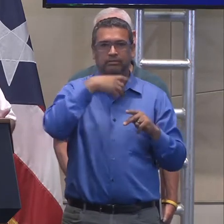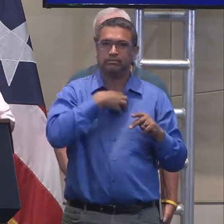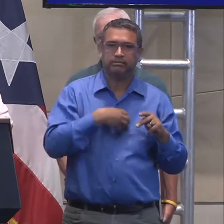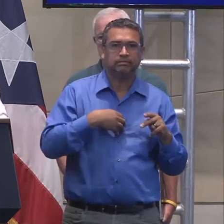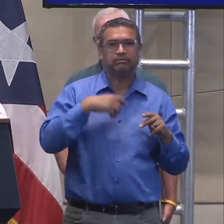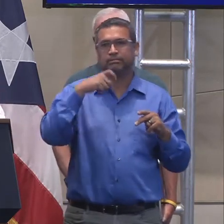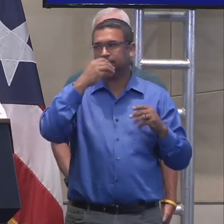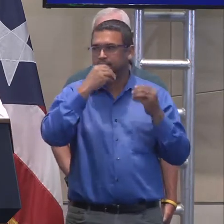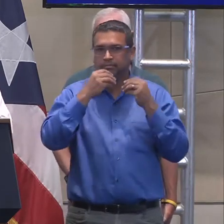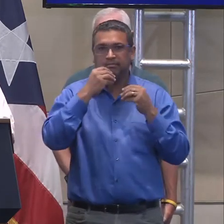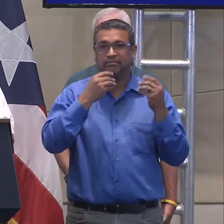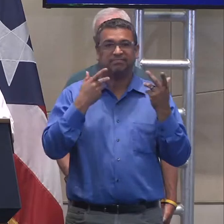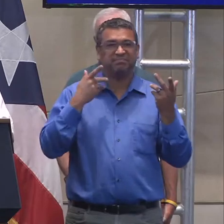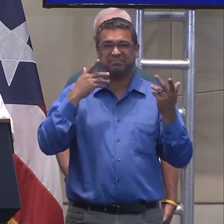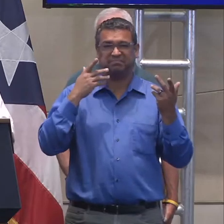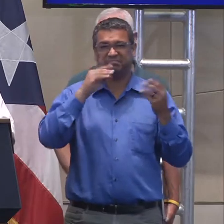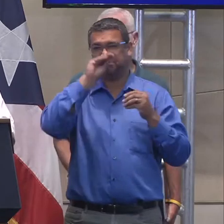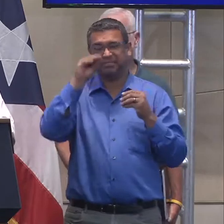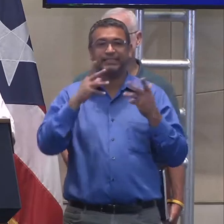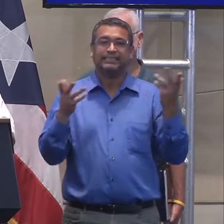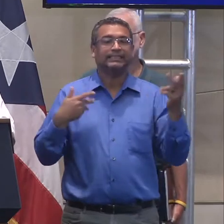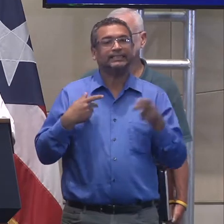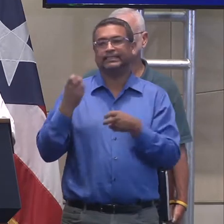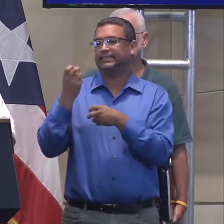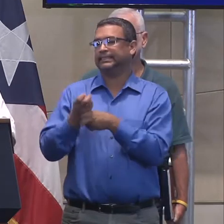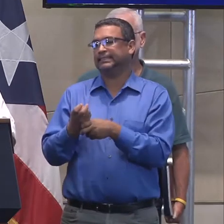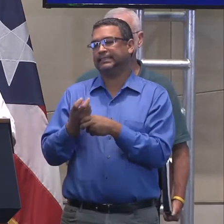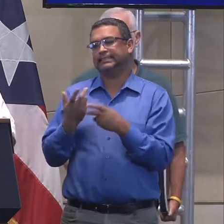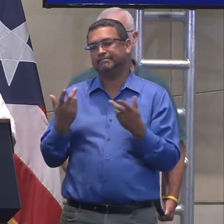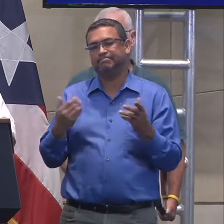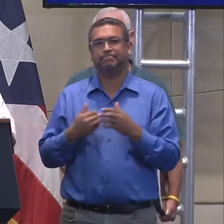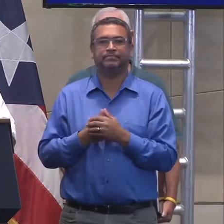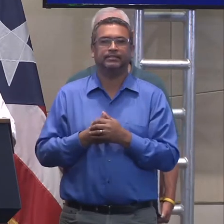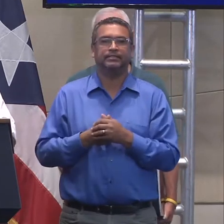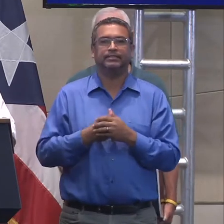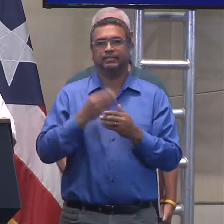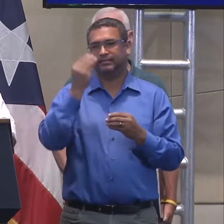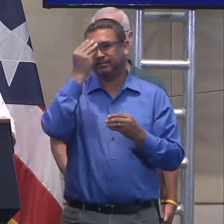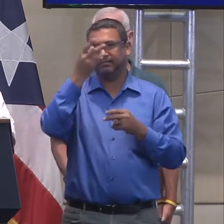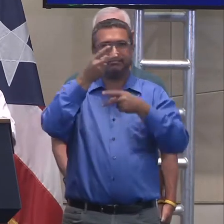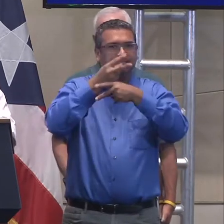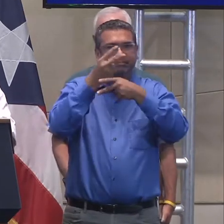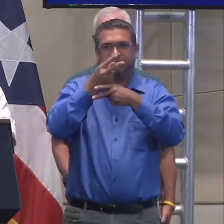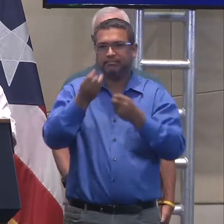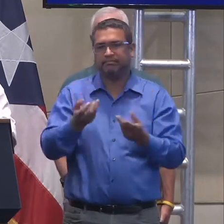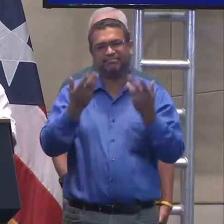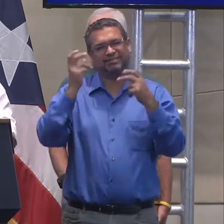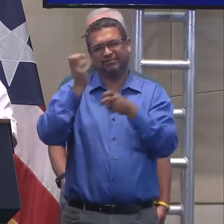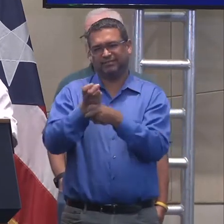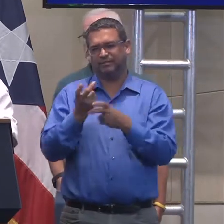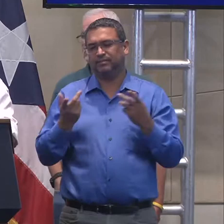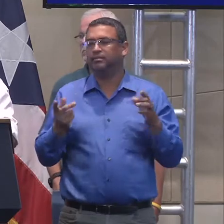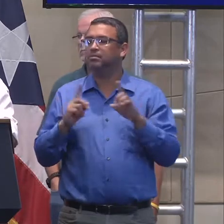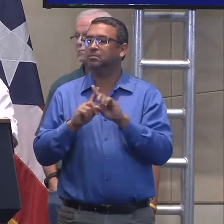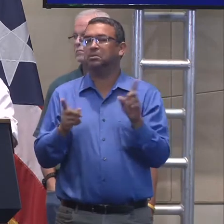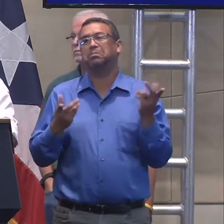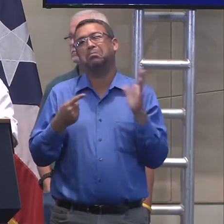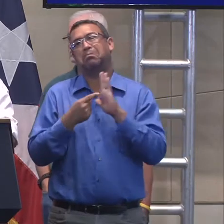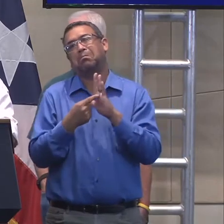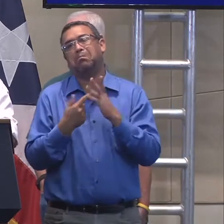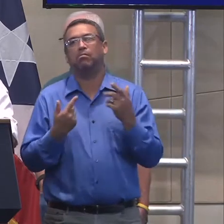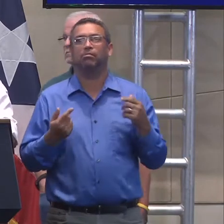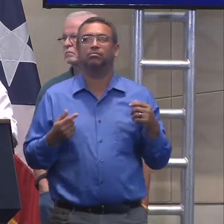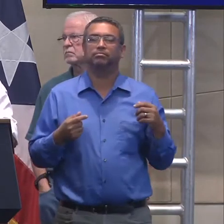ciento es lo que se está poniendo a Es que eso es muy, muy difícil, eh, de estimar, ¿verdad? Lo que sí se puede hacer es, uno puede